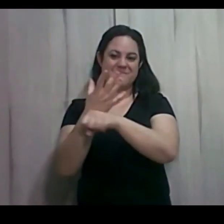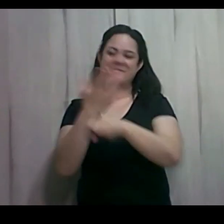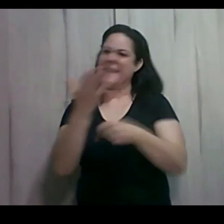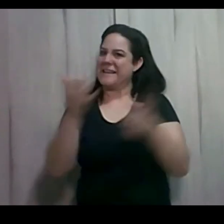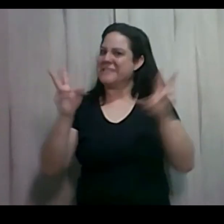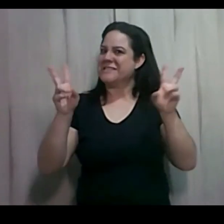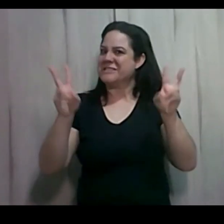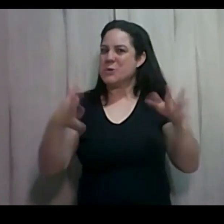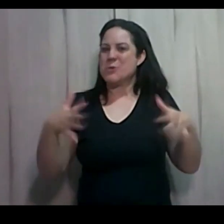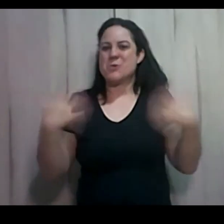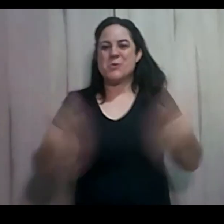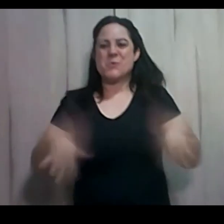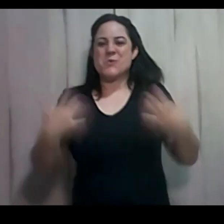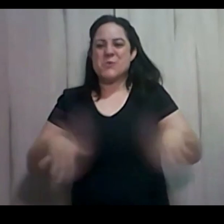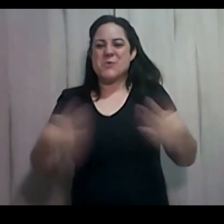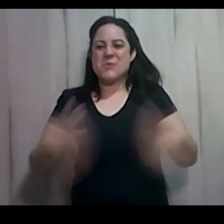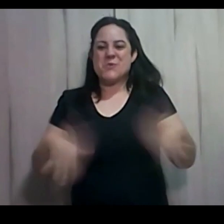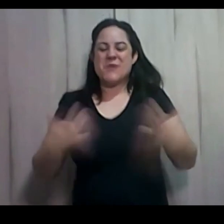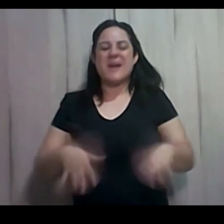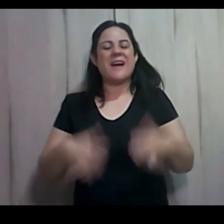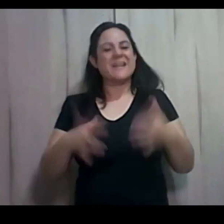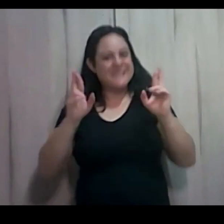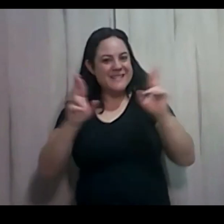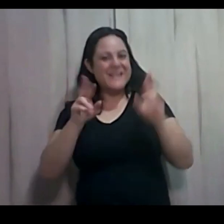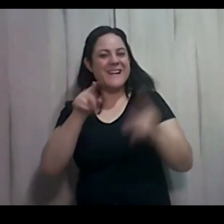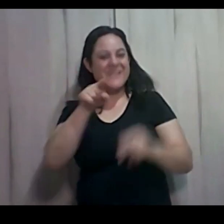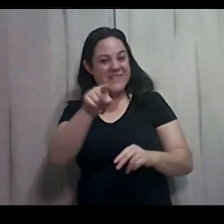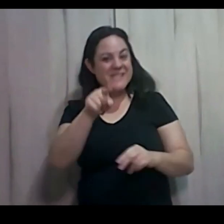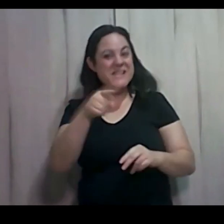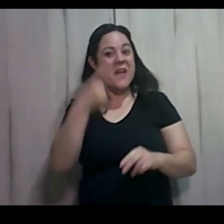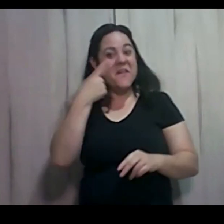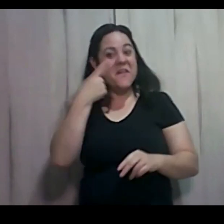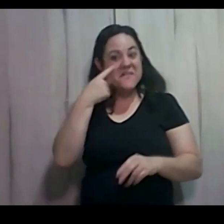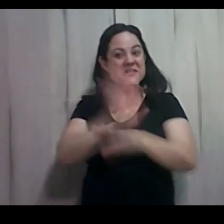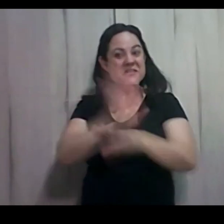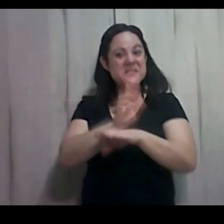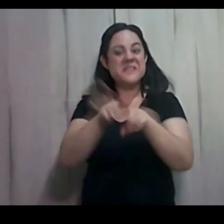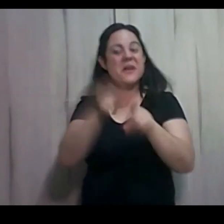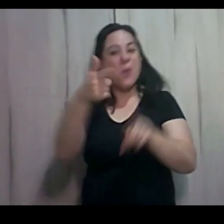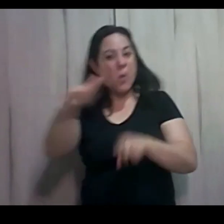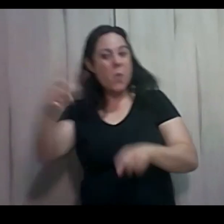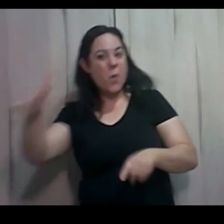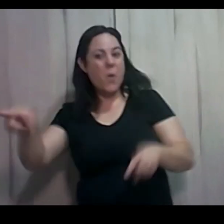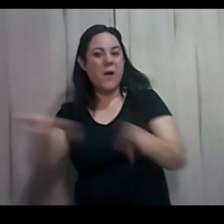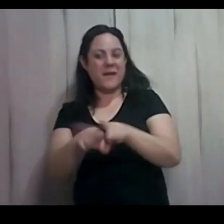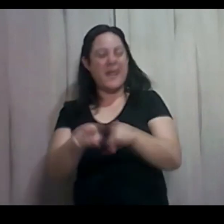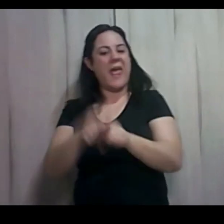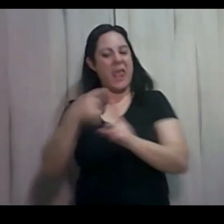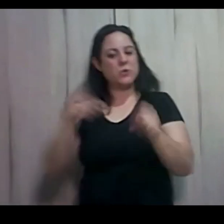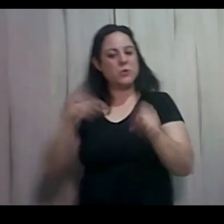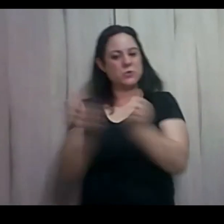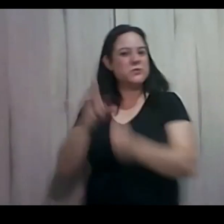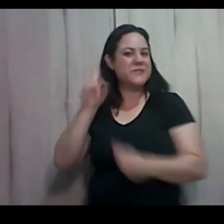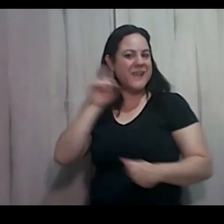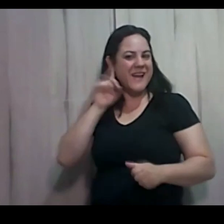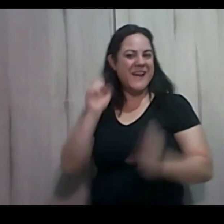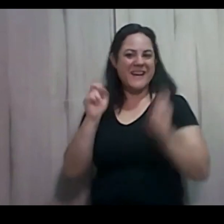demais. Eu espero que você assista esse e os próximos vídeos. Eu e a Daniela, tá bom? Te aguardo no próximo.